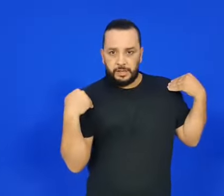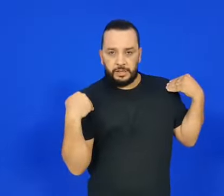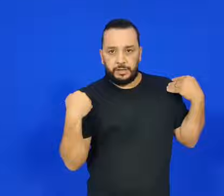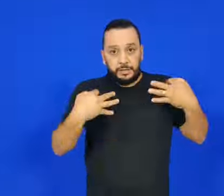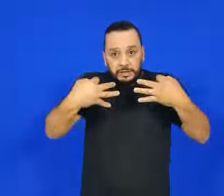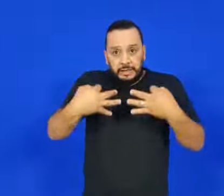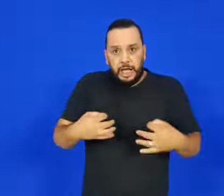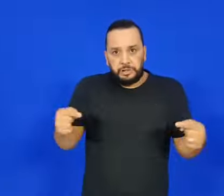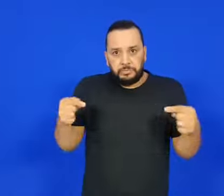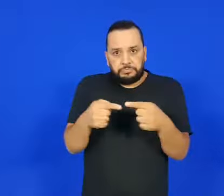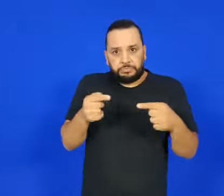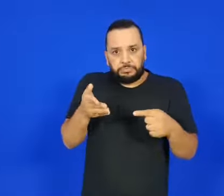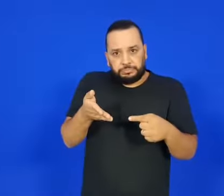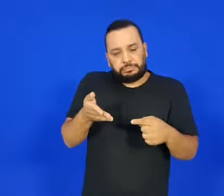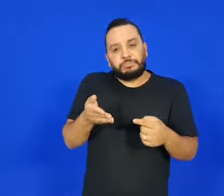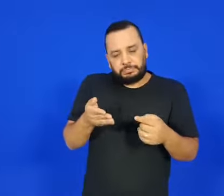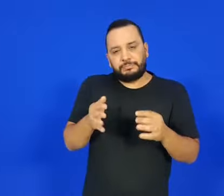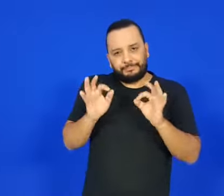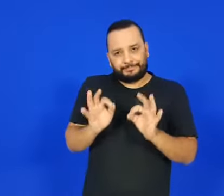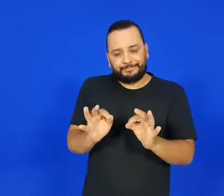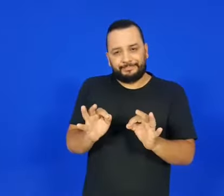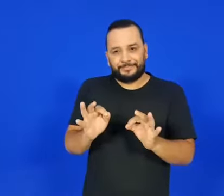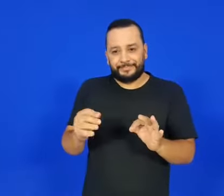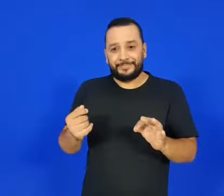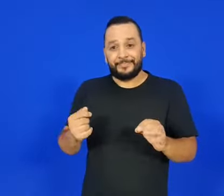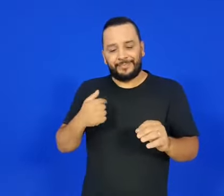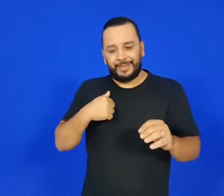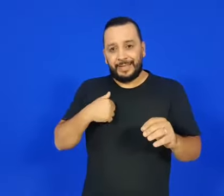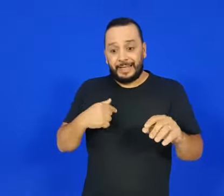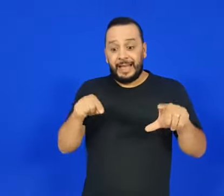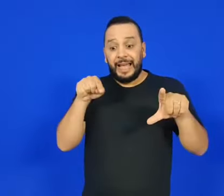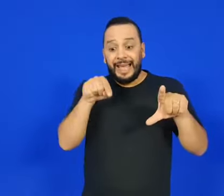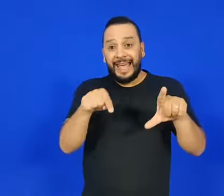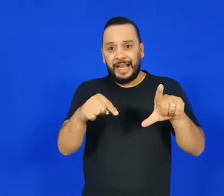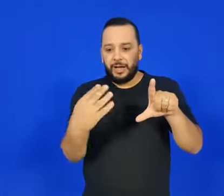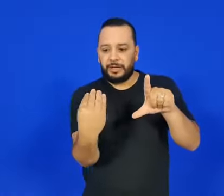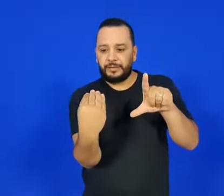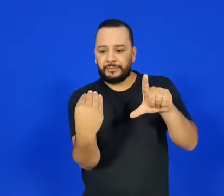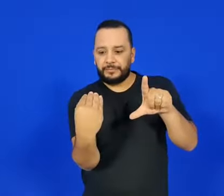no corpo e eu queria acompanhar na interpretação essas viradinhas do corpo e tudo mais.